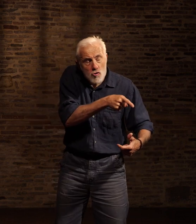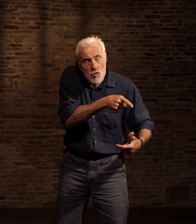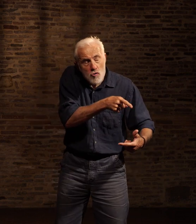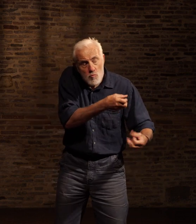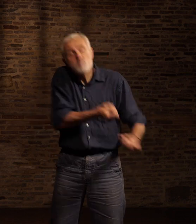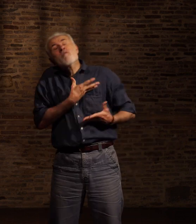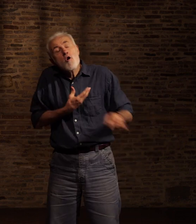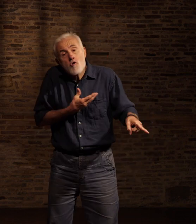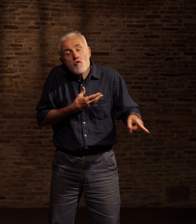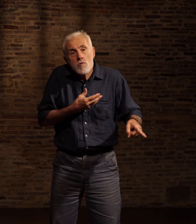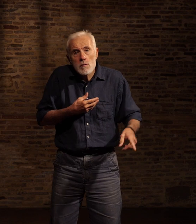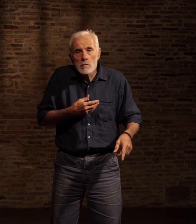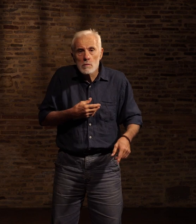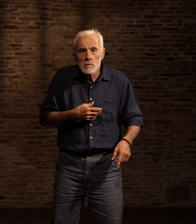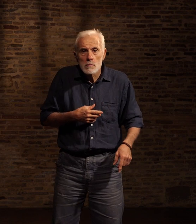Pas moi !